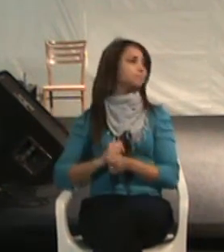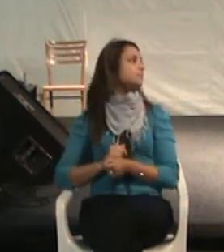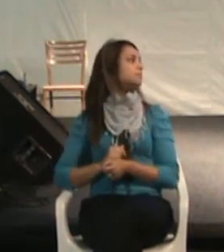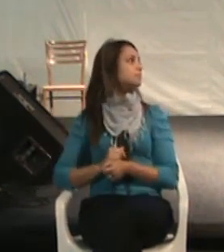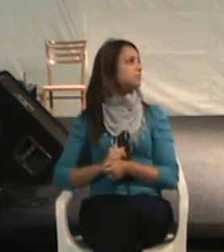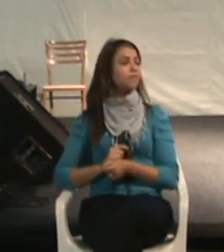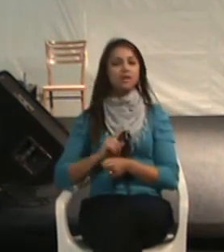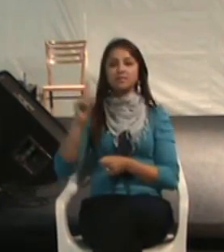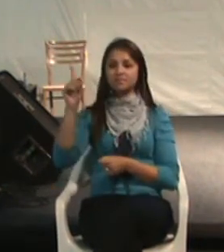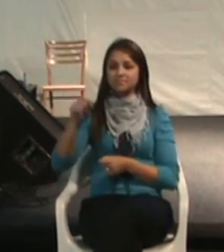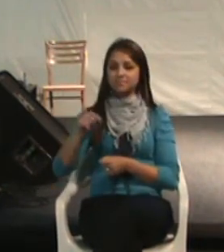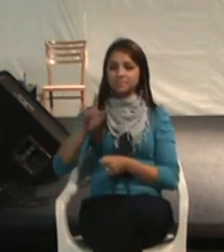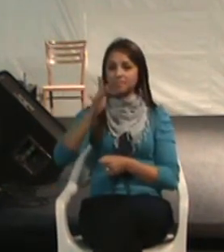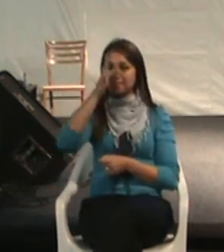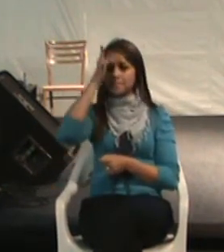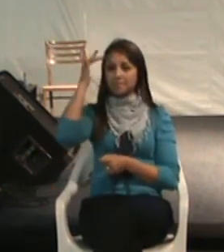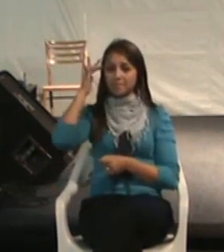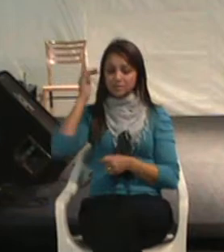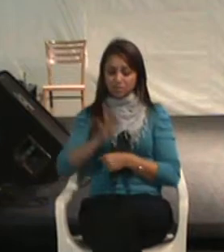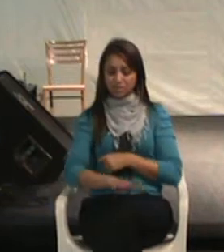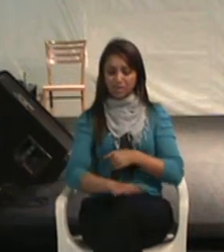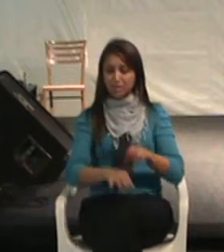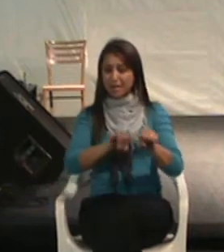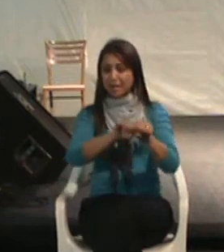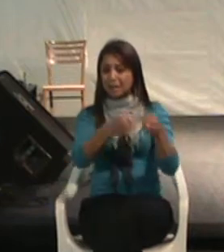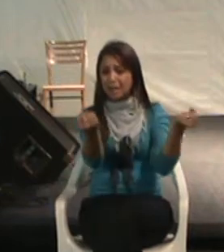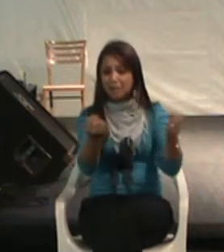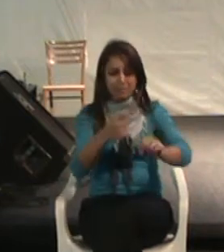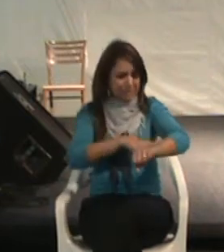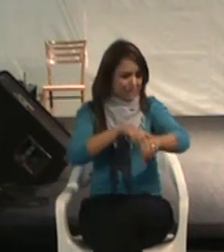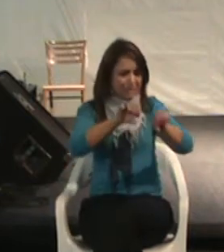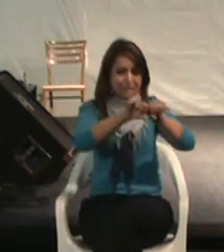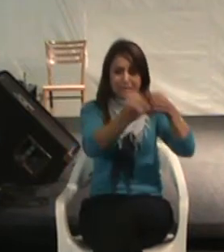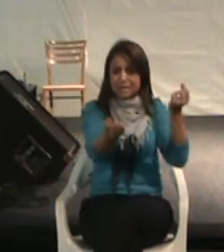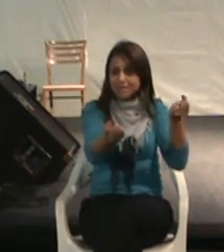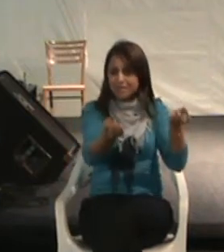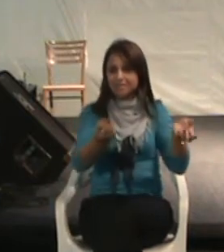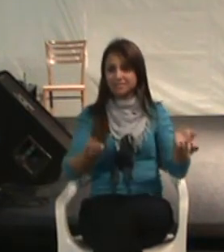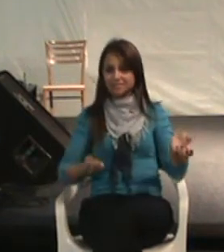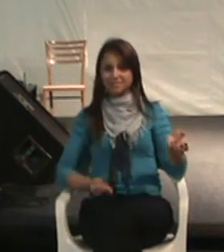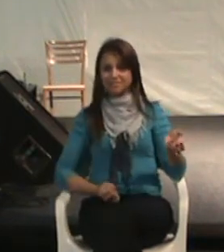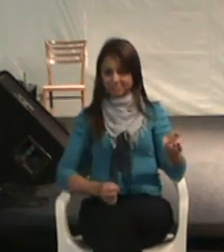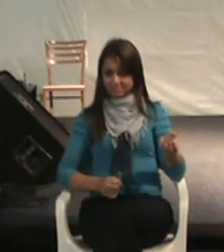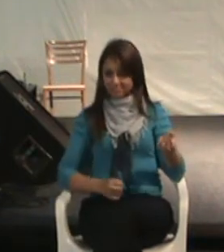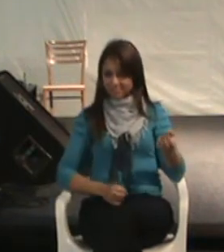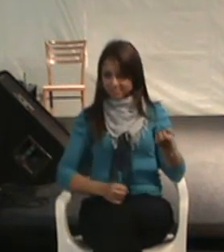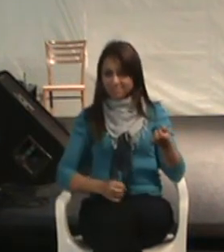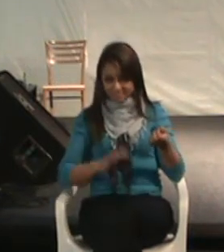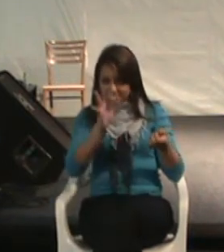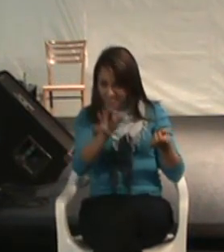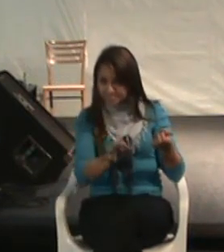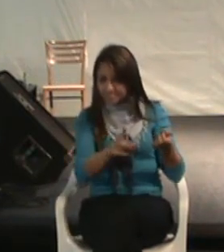É para aquela pessoa que quebrou uma perna, um braço. Vocês concordam?